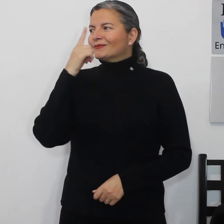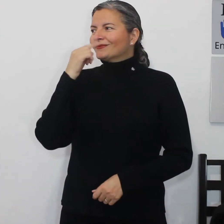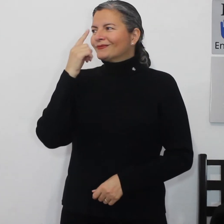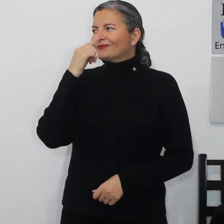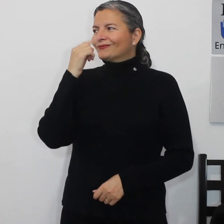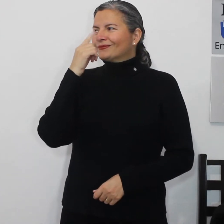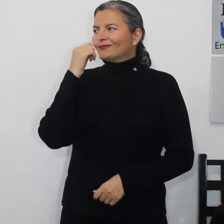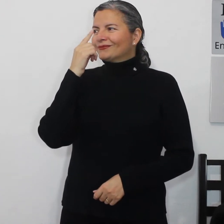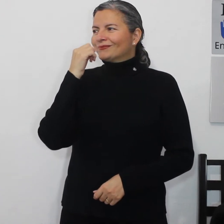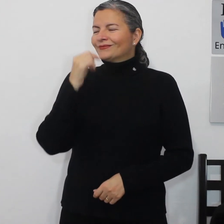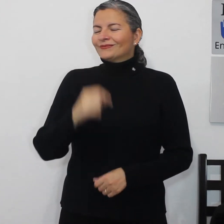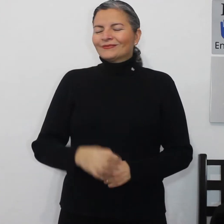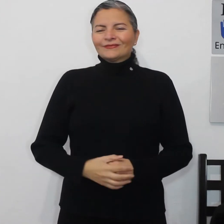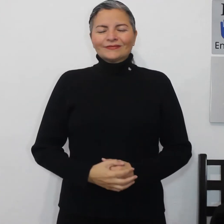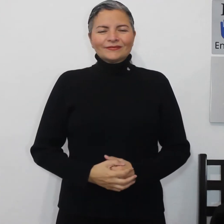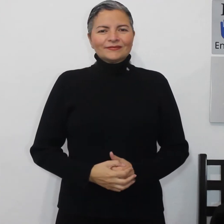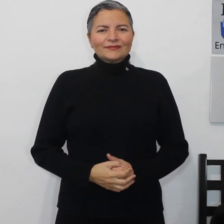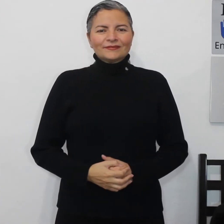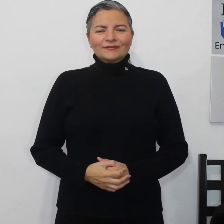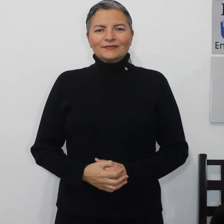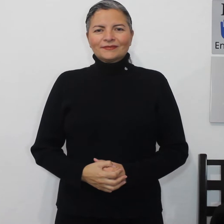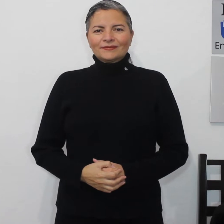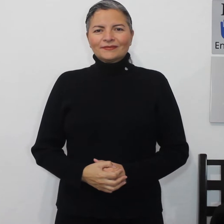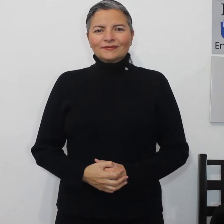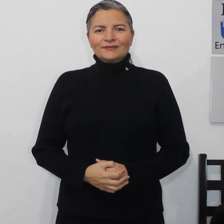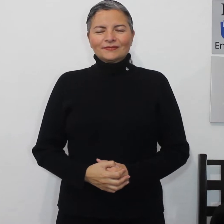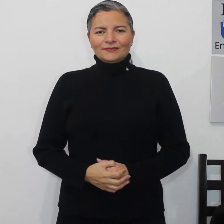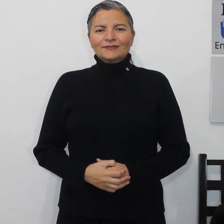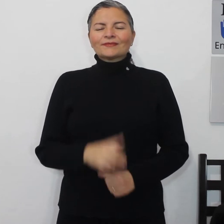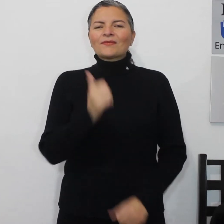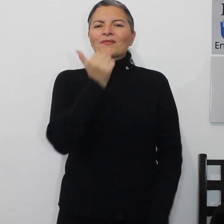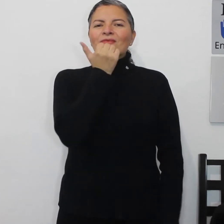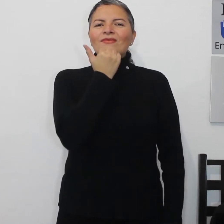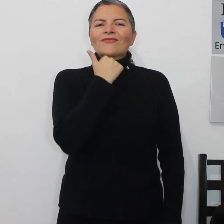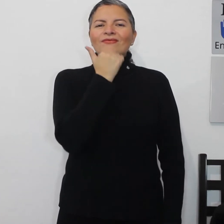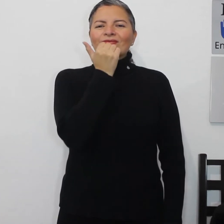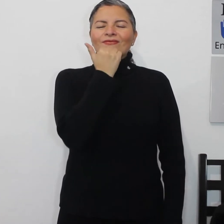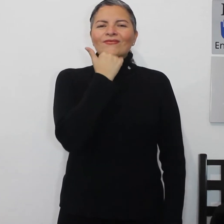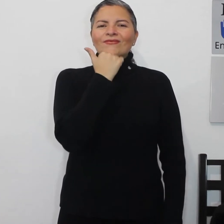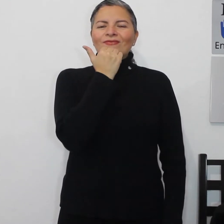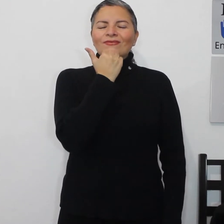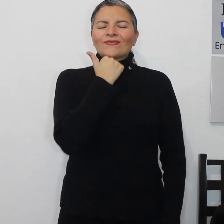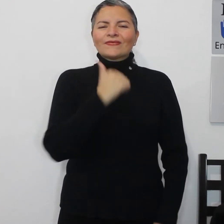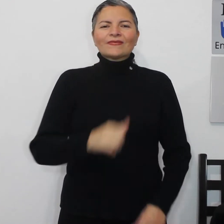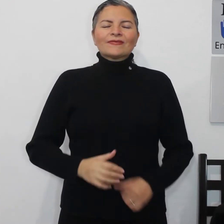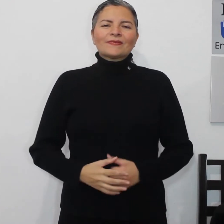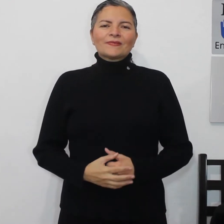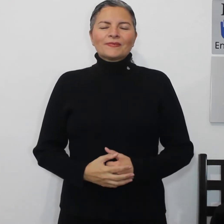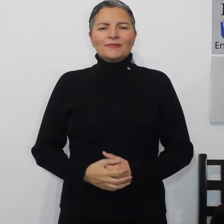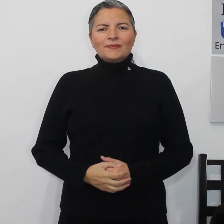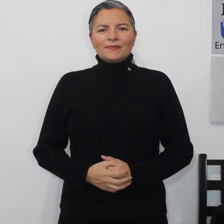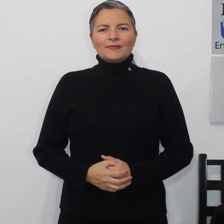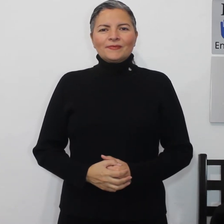ajo, azúcar, mermelada,